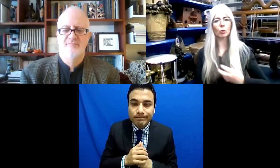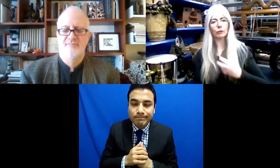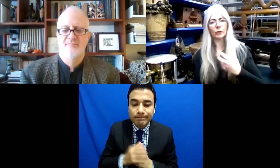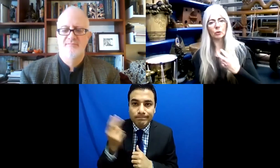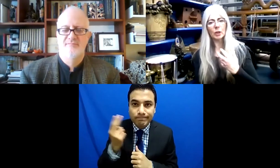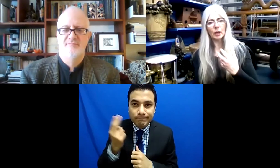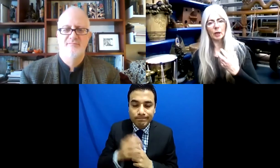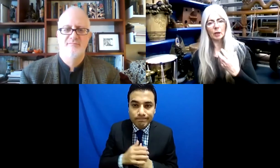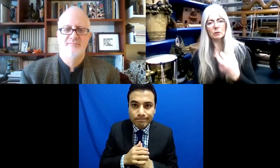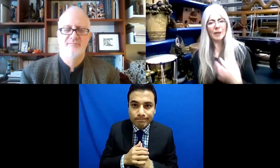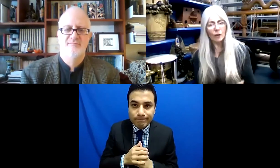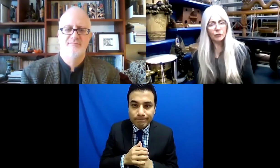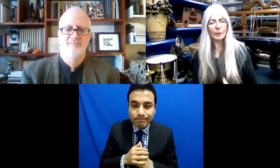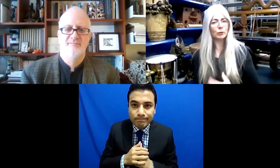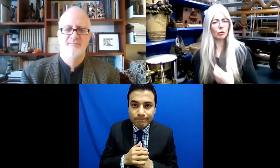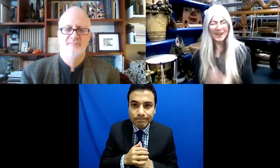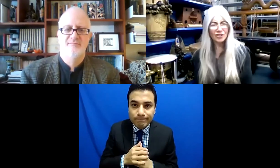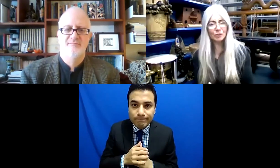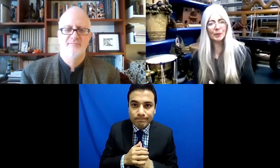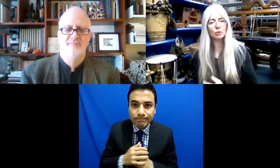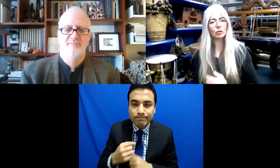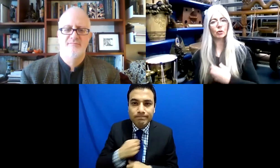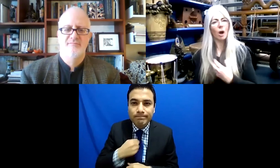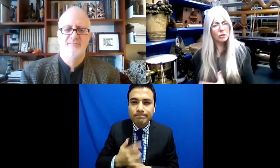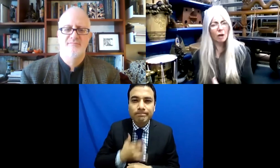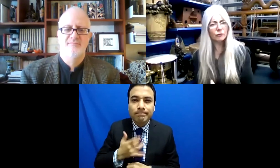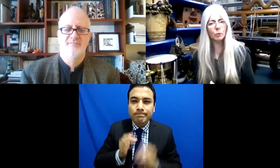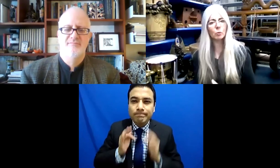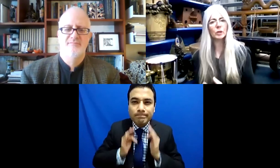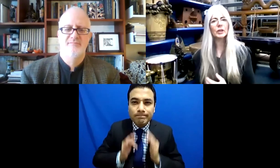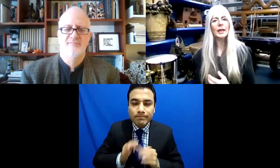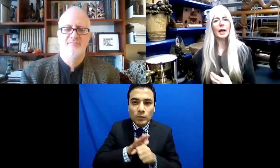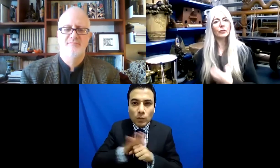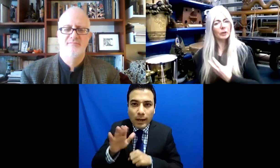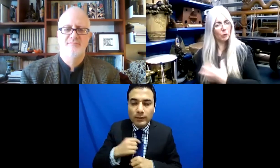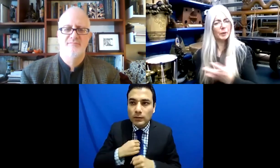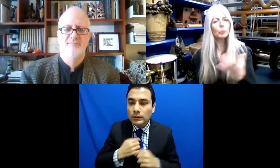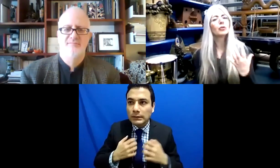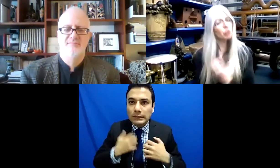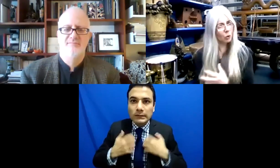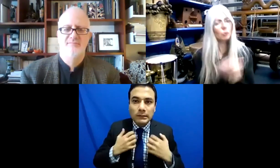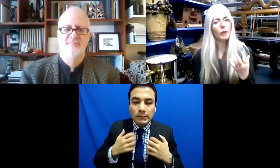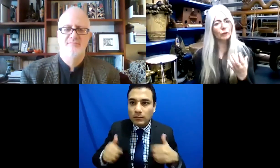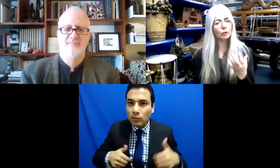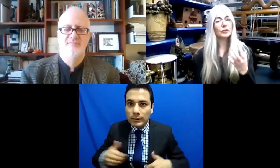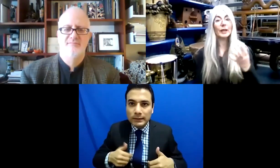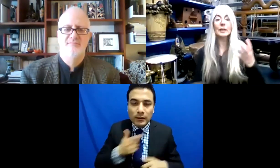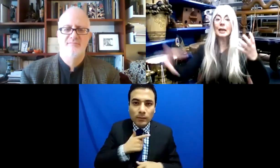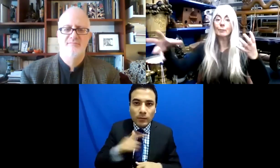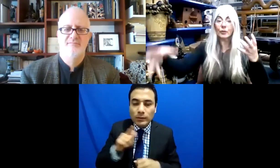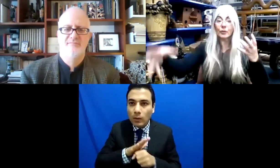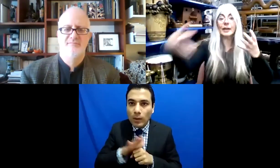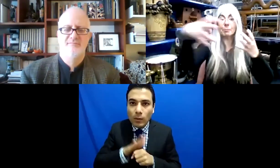con que te hace sentir cómoda, ansiosa, incómoda. Y eso le